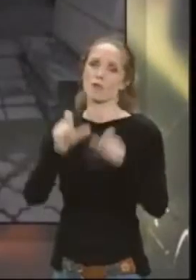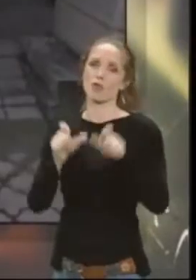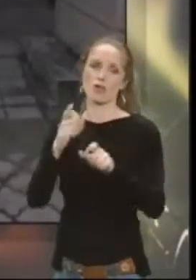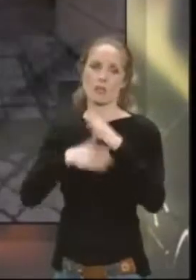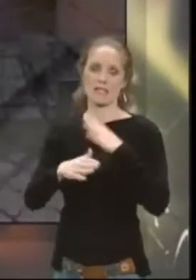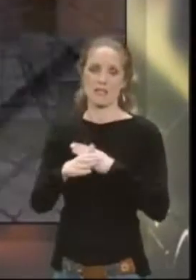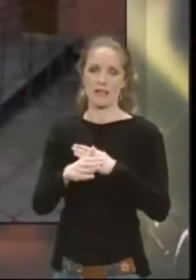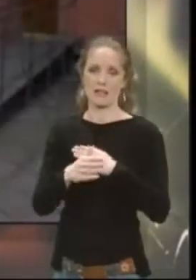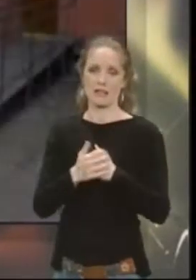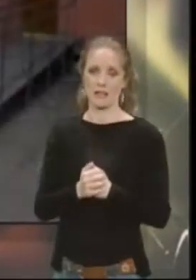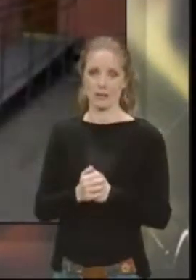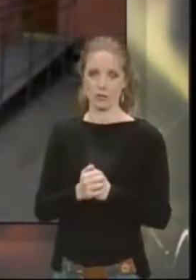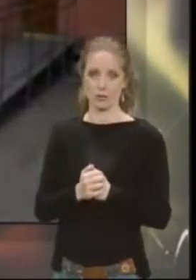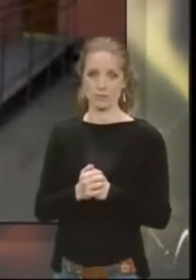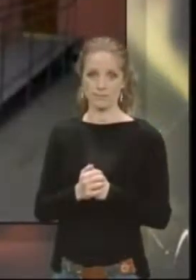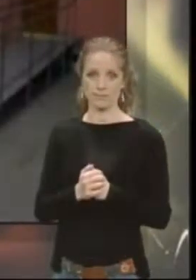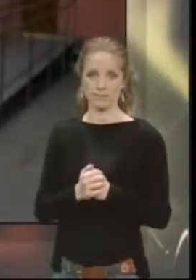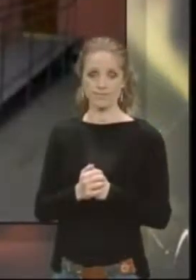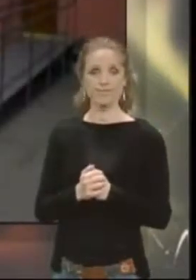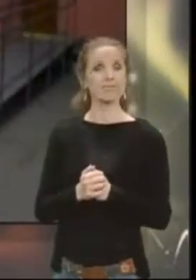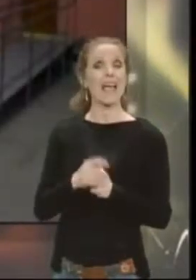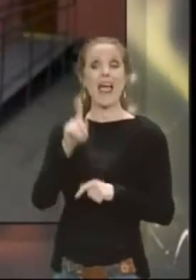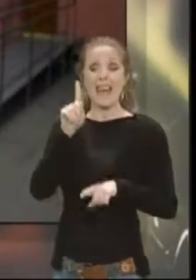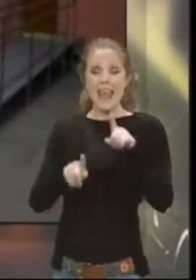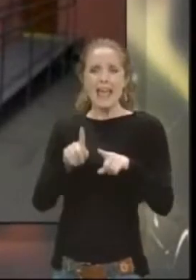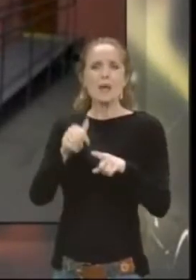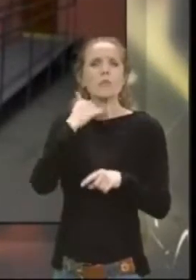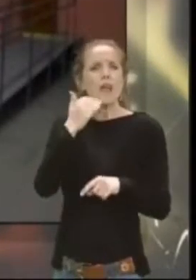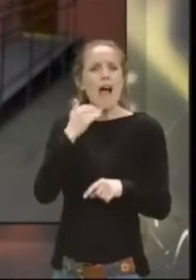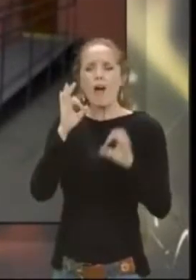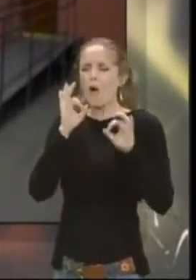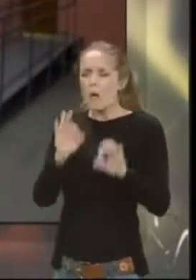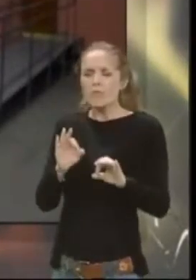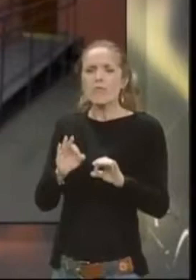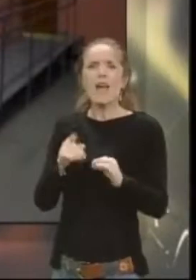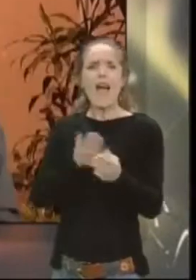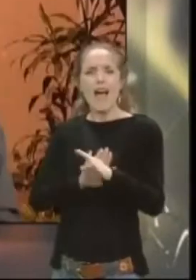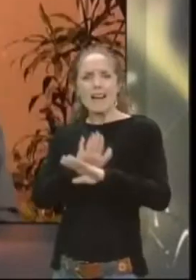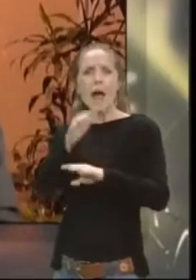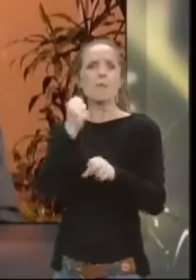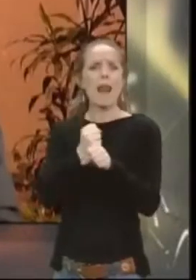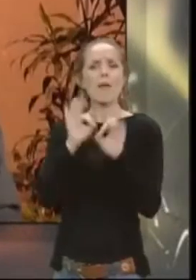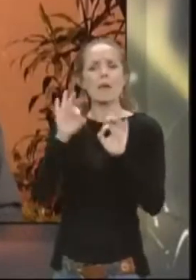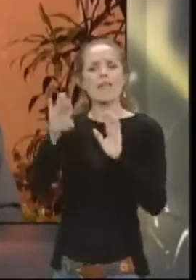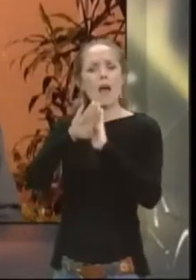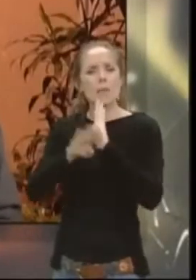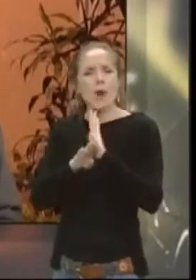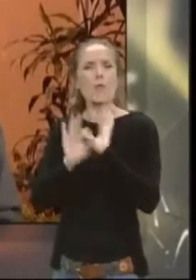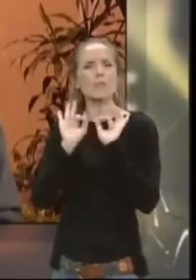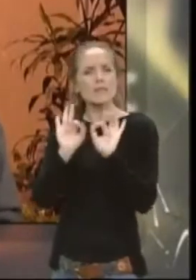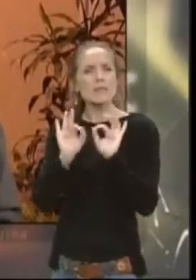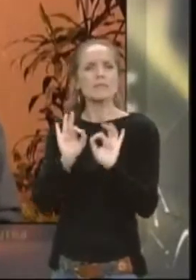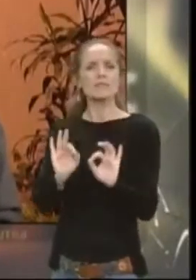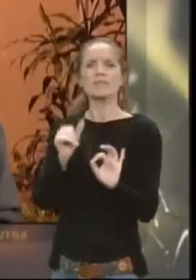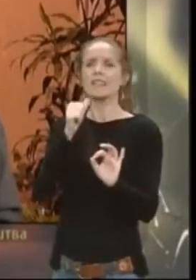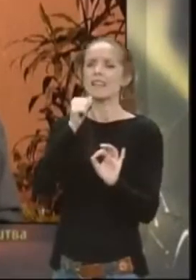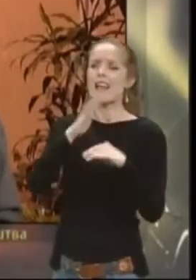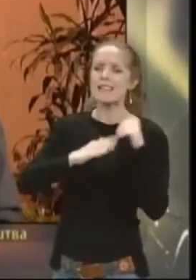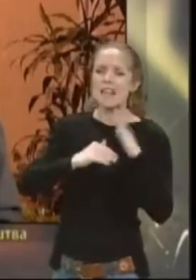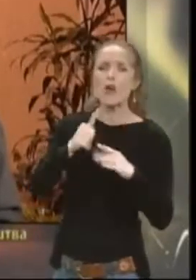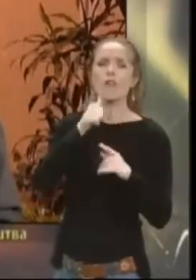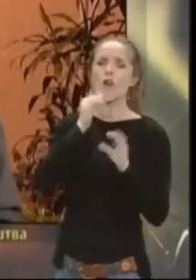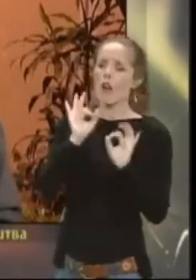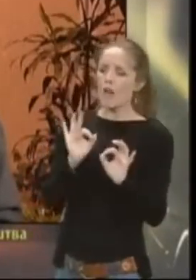Ljudi nekada, čak i da je po svim propisima rampa urađena i da zadovoljava i funkcionalnost, i